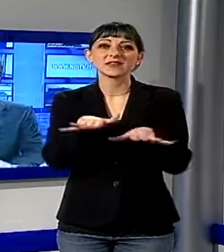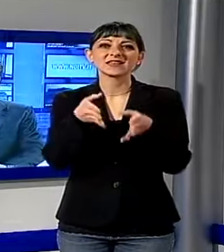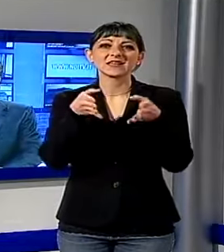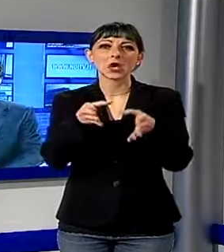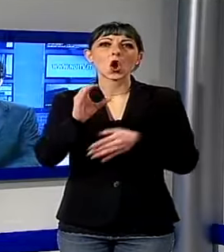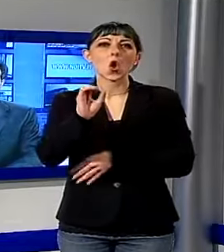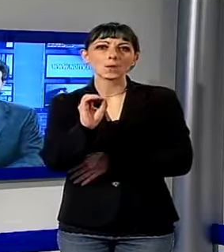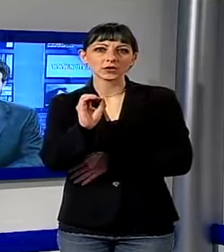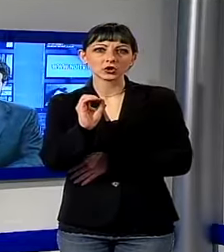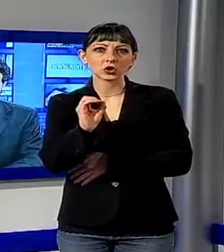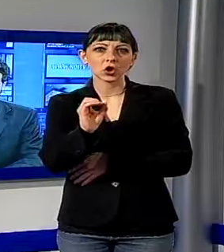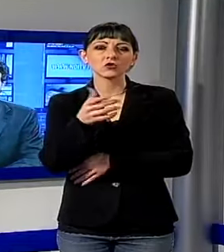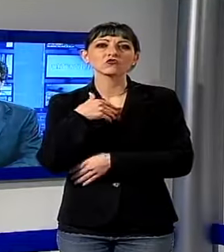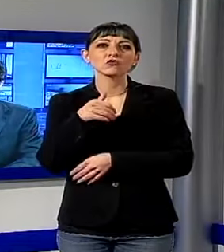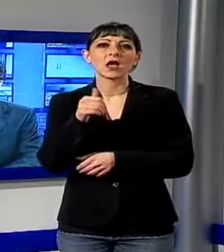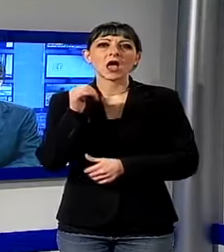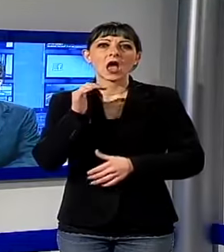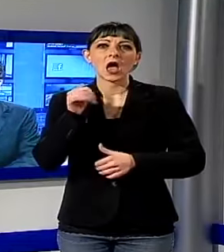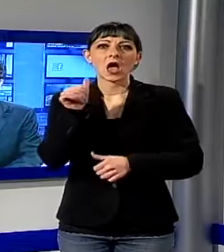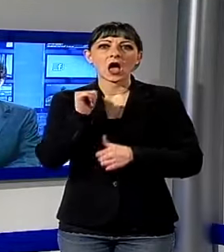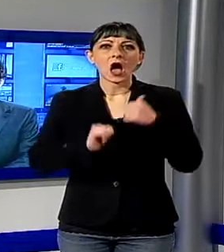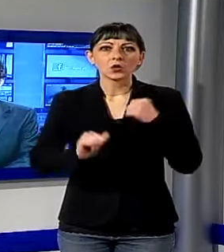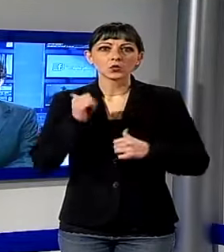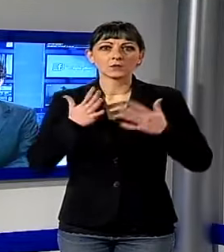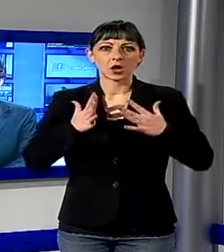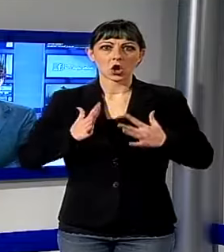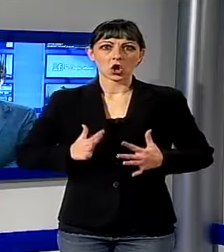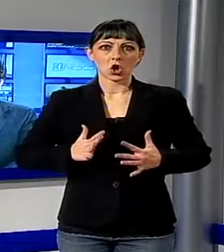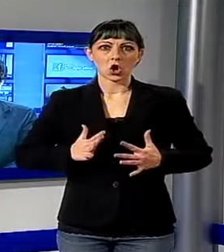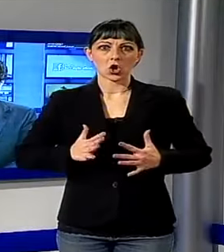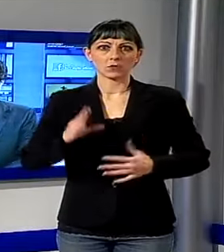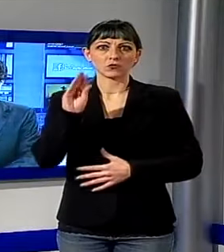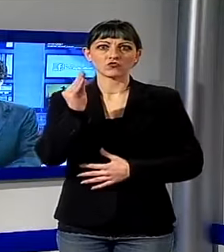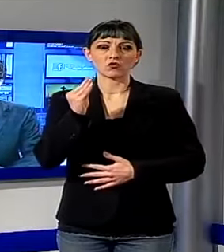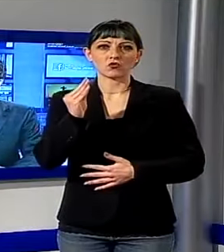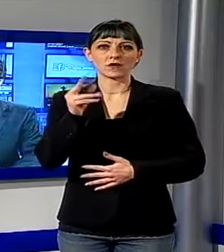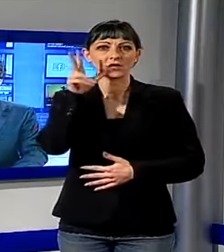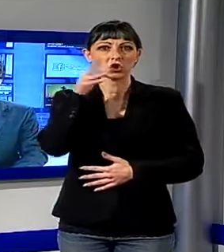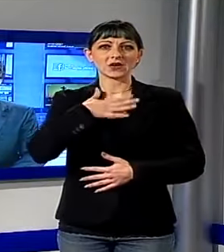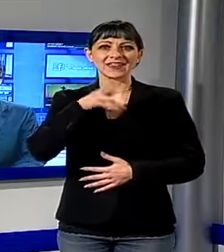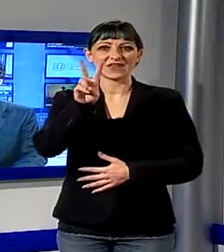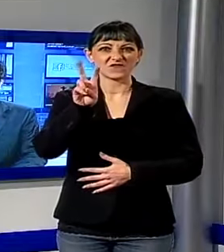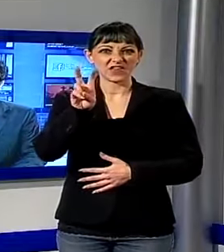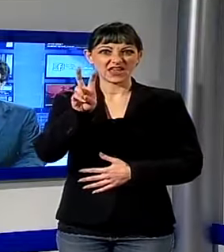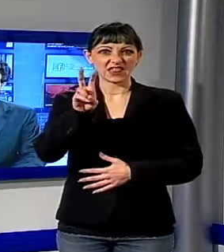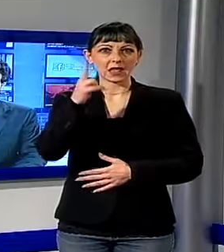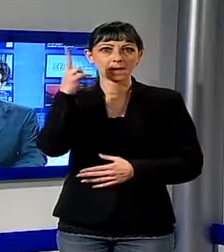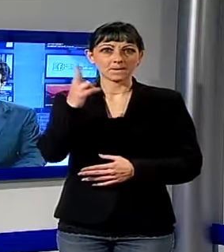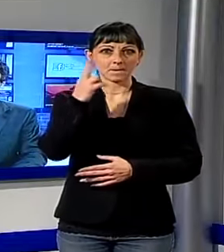sul corpo della giovane trentenne trovata priva di vita nelle acque del porto di Viareggio domenica pomeriggio.